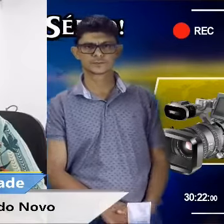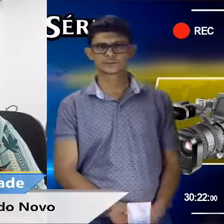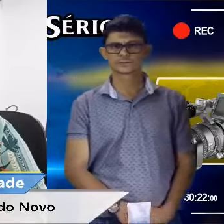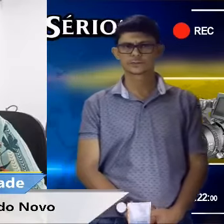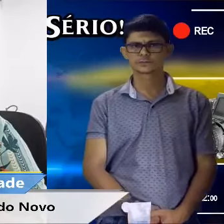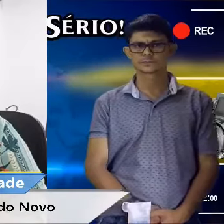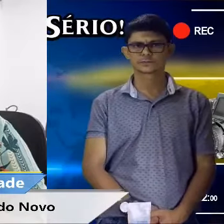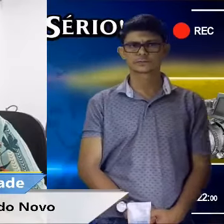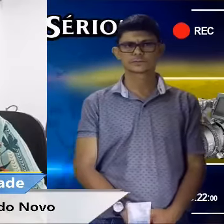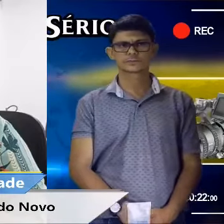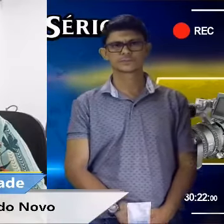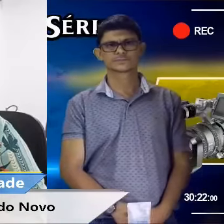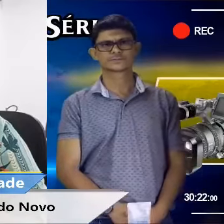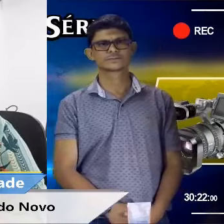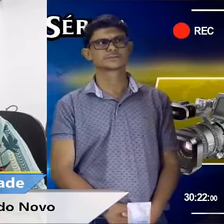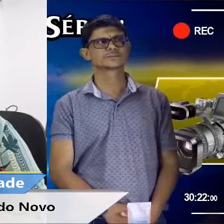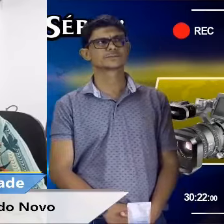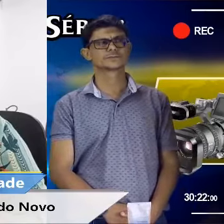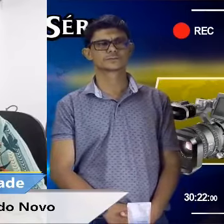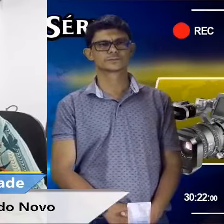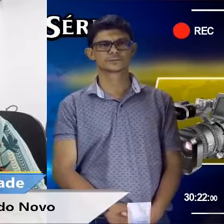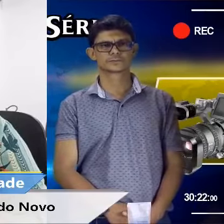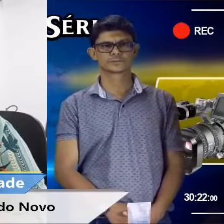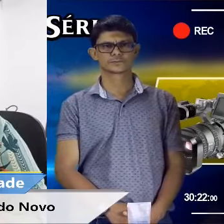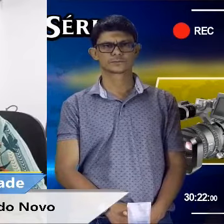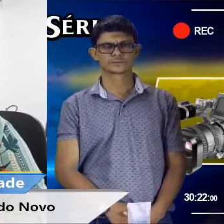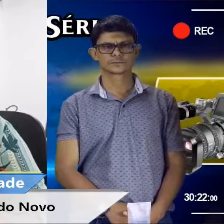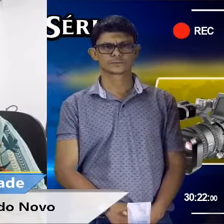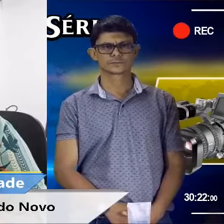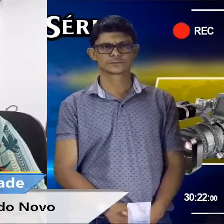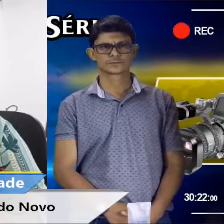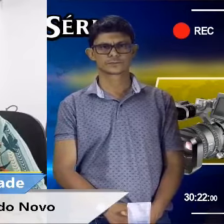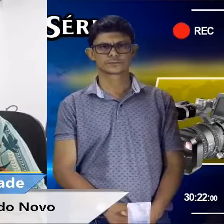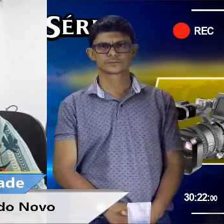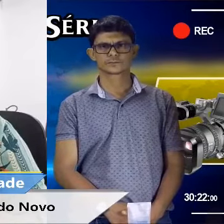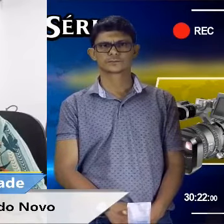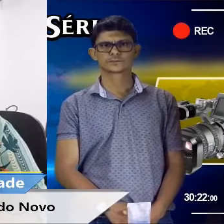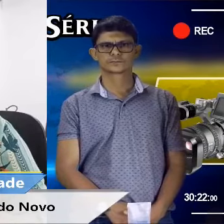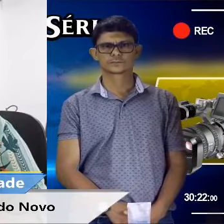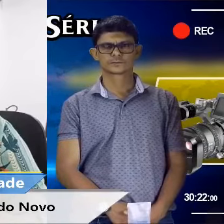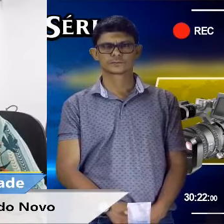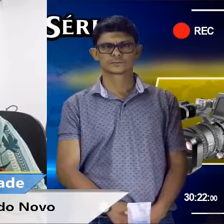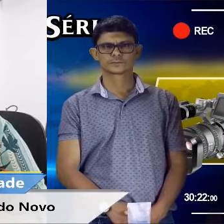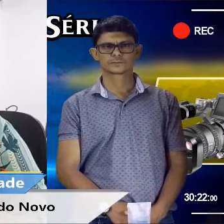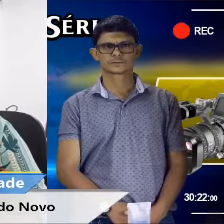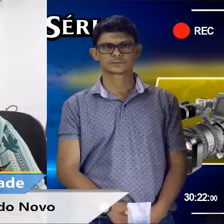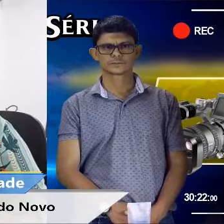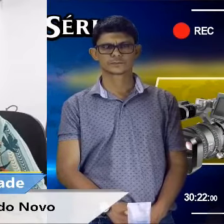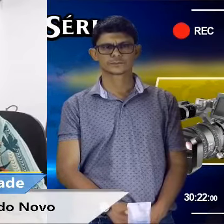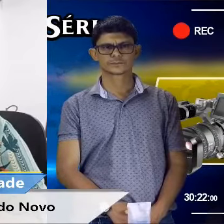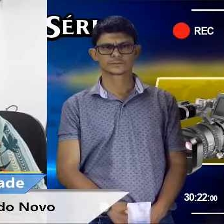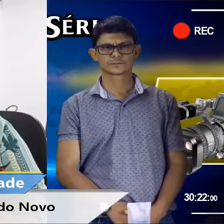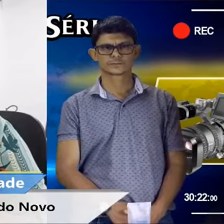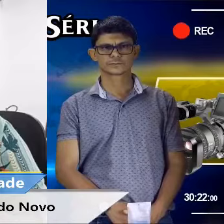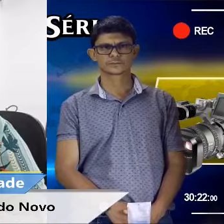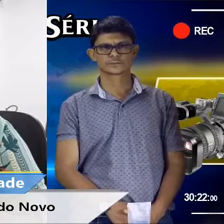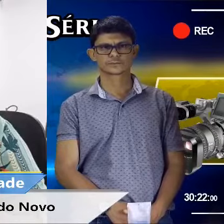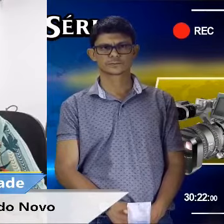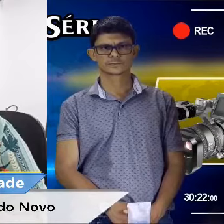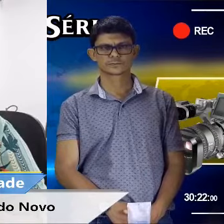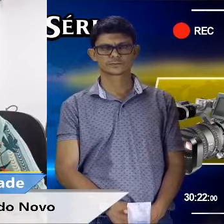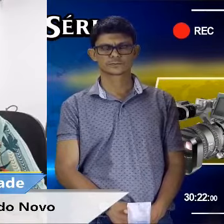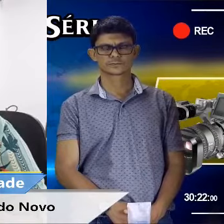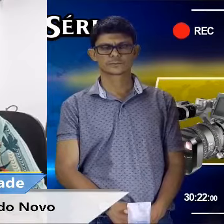as exigências que a lei põe para, afinal de contas, Jandai, eles também não estão cumprindo com o